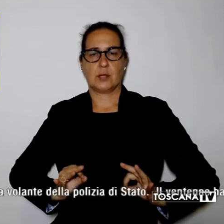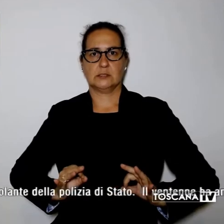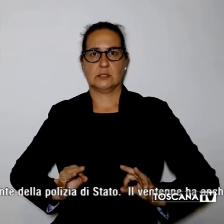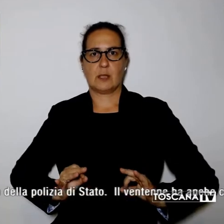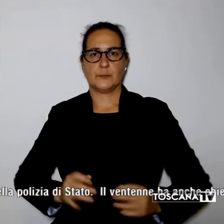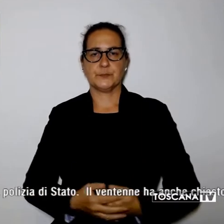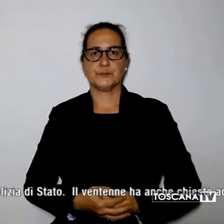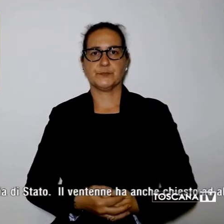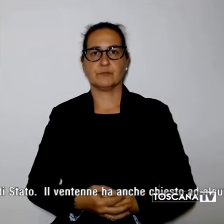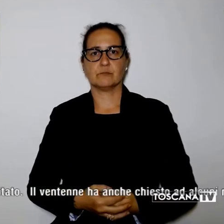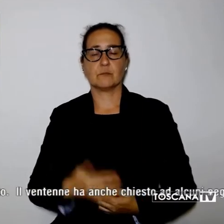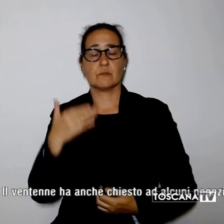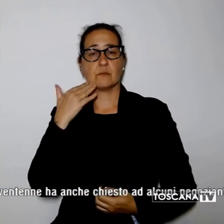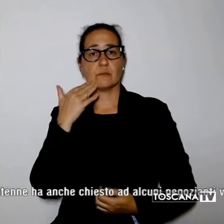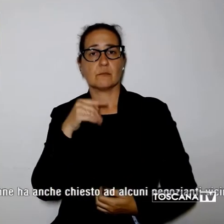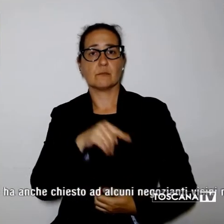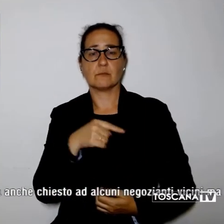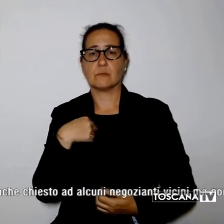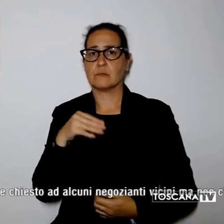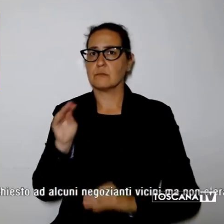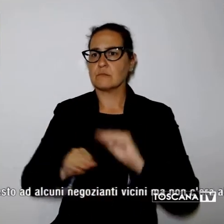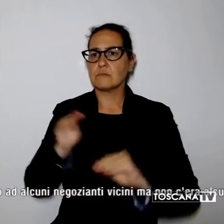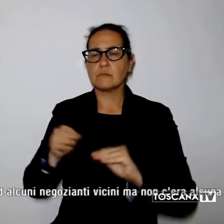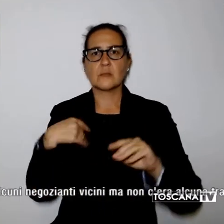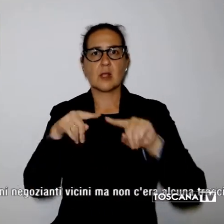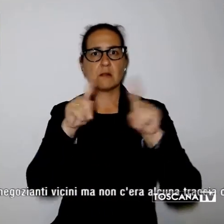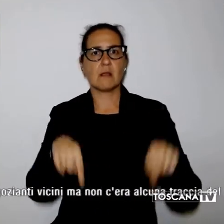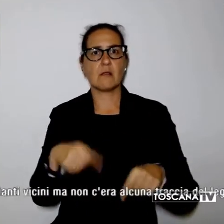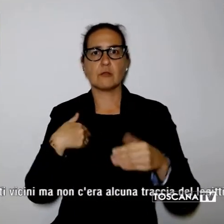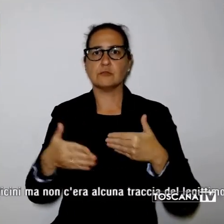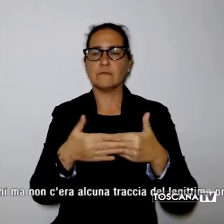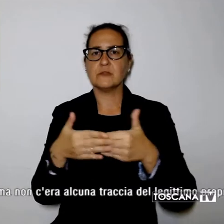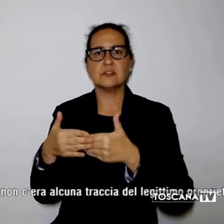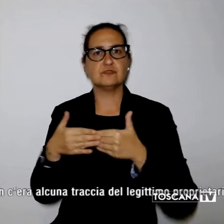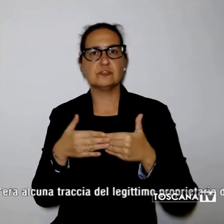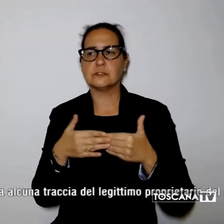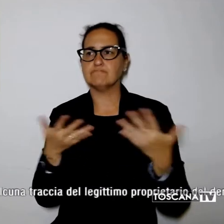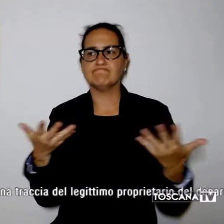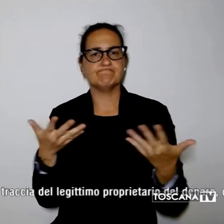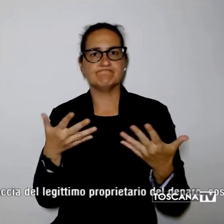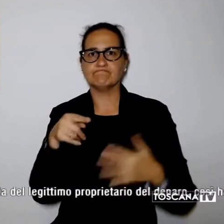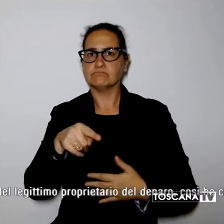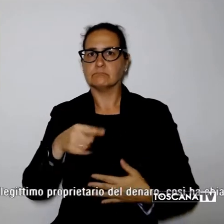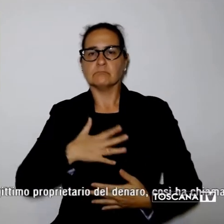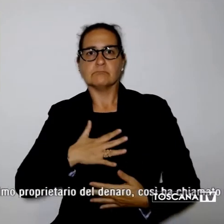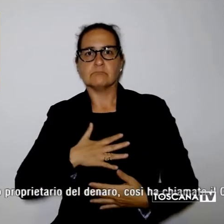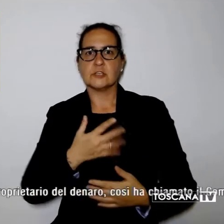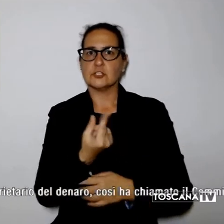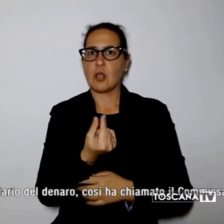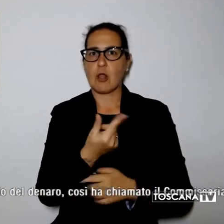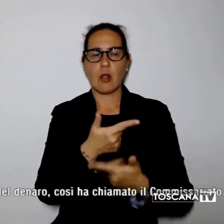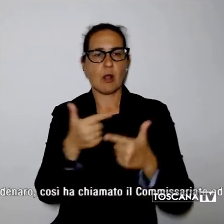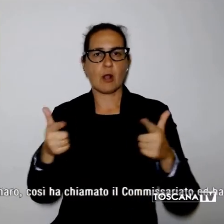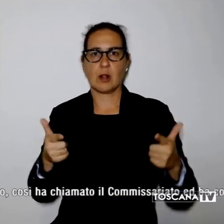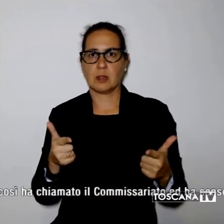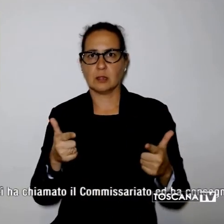Il ventenne ha anche chiesto ad alcuni negozianti vicini ma non c'era alcuna traccia del legittimo proprietario del denaro. Così ha